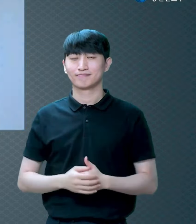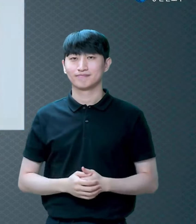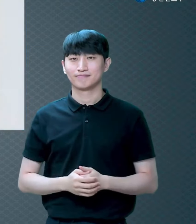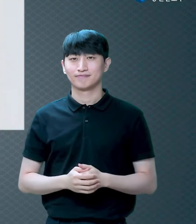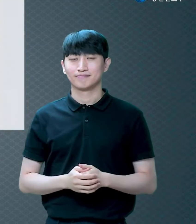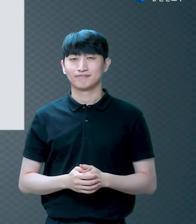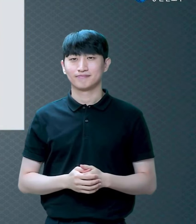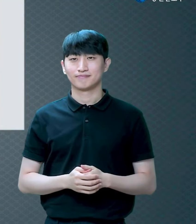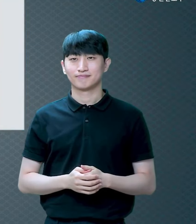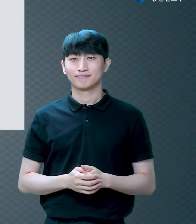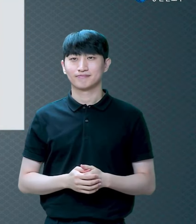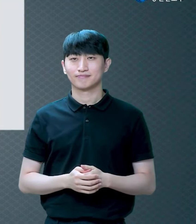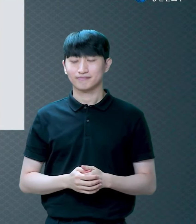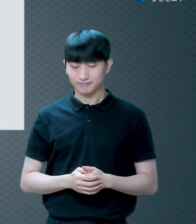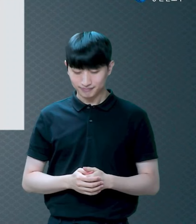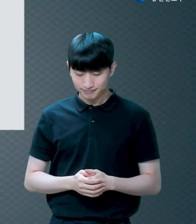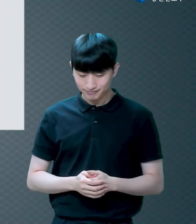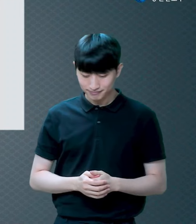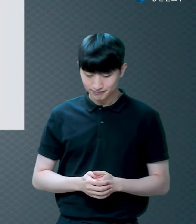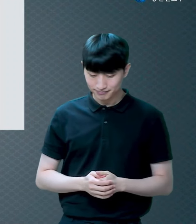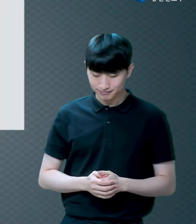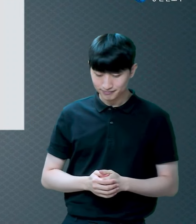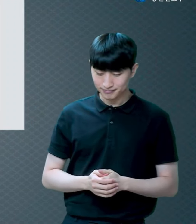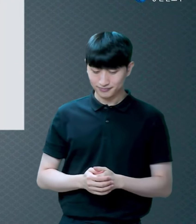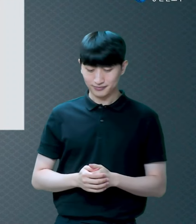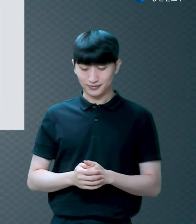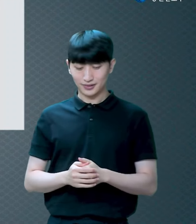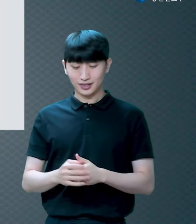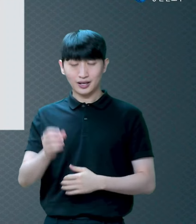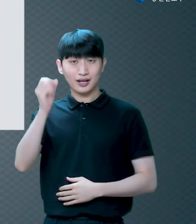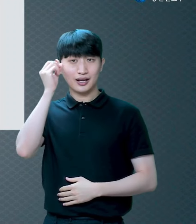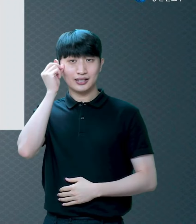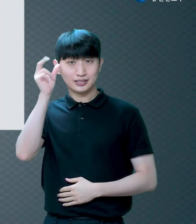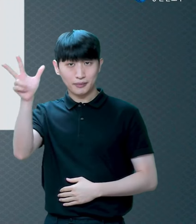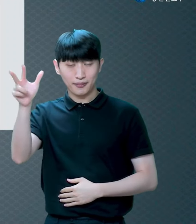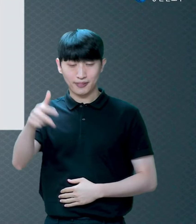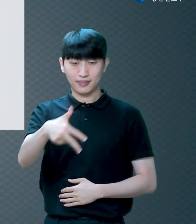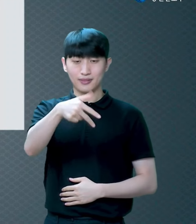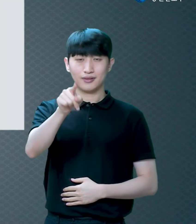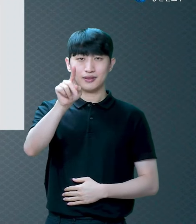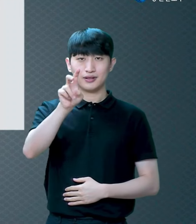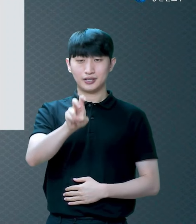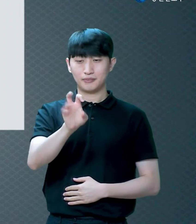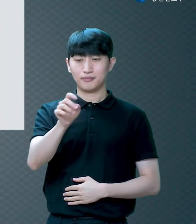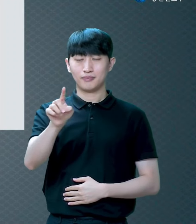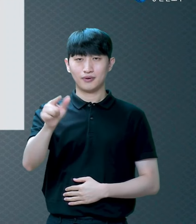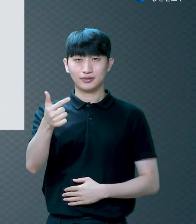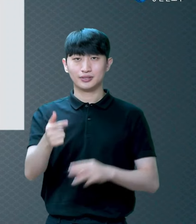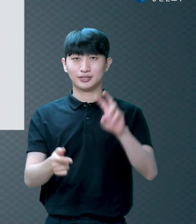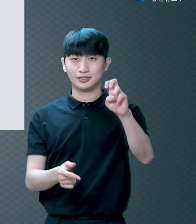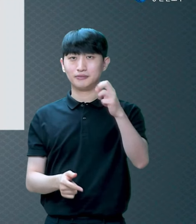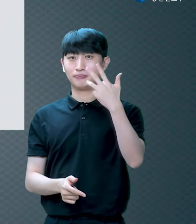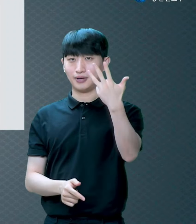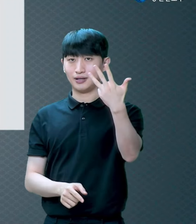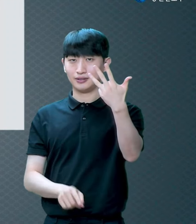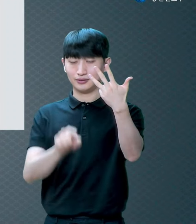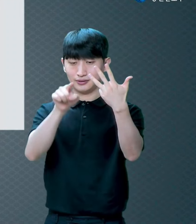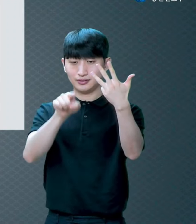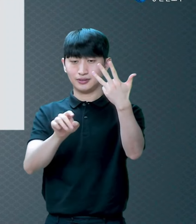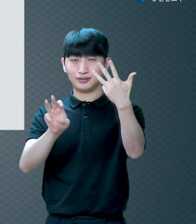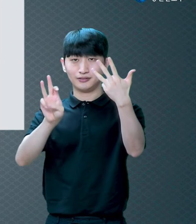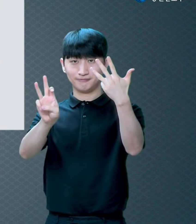오늘 시작하는 말씀으로 잠원 28장 13절 말씀을